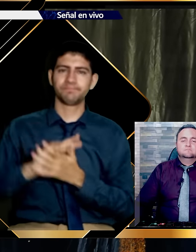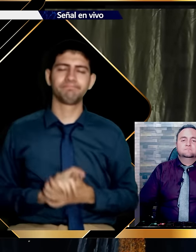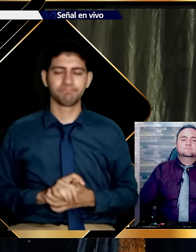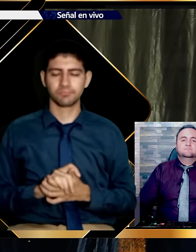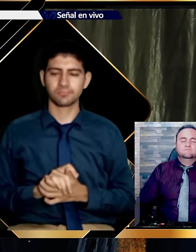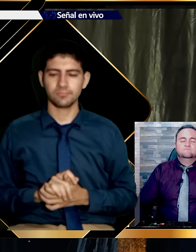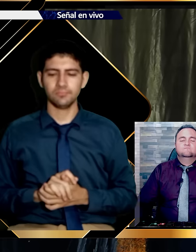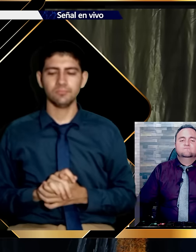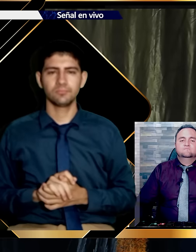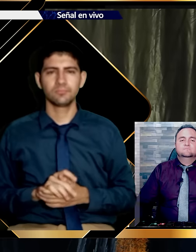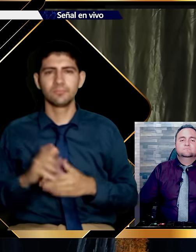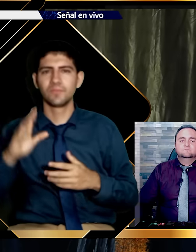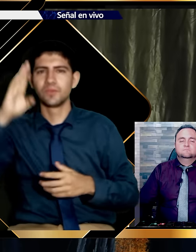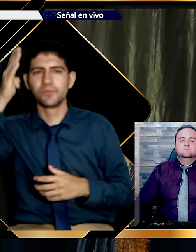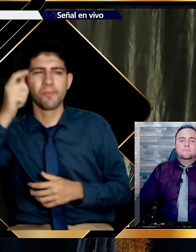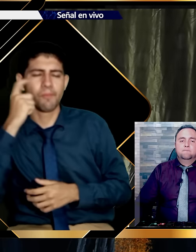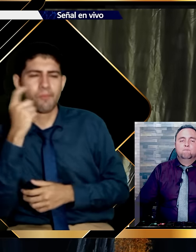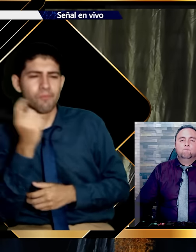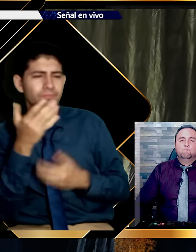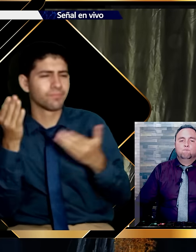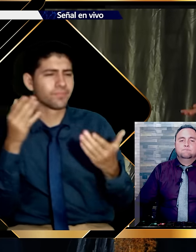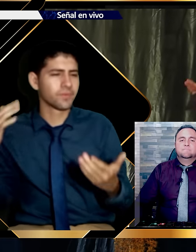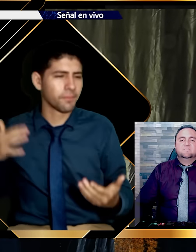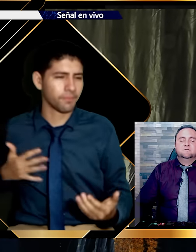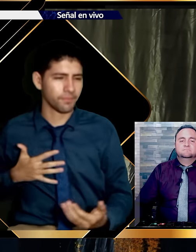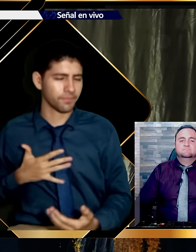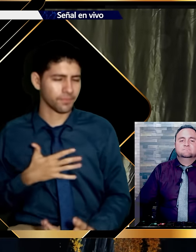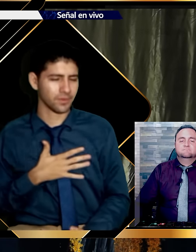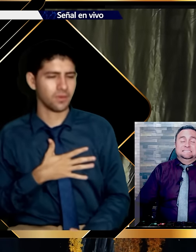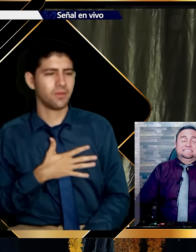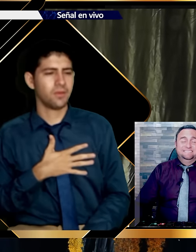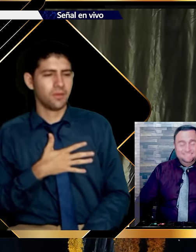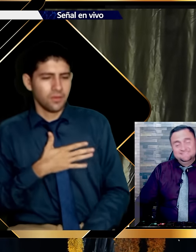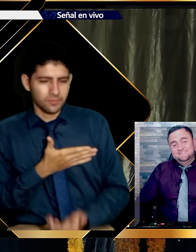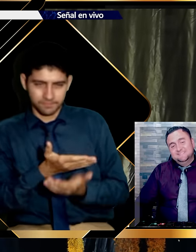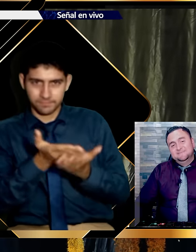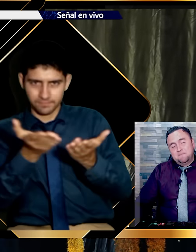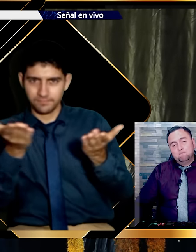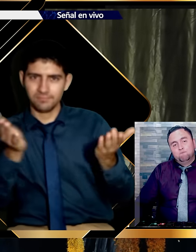Un día el rey preguntó. Hay alguien a que yo haga misericordia.